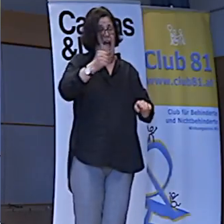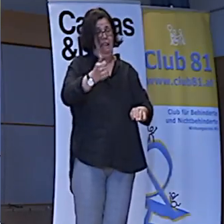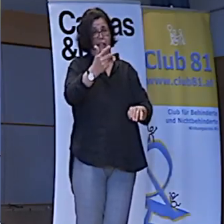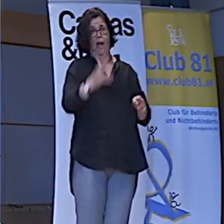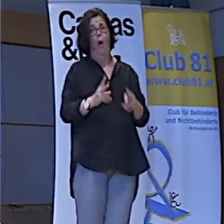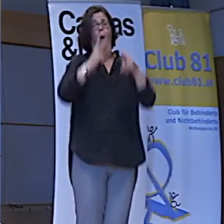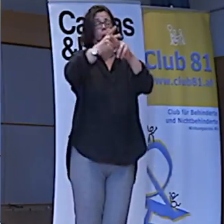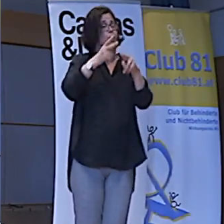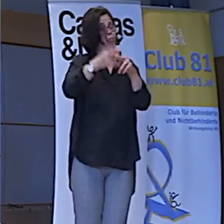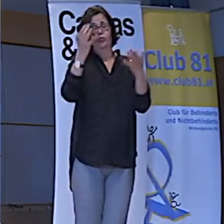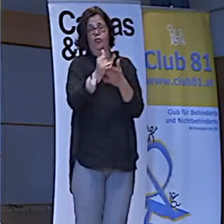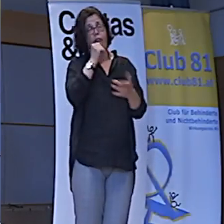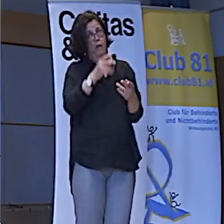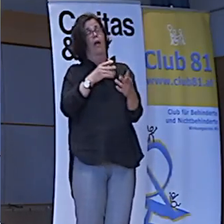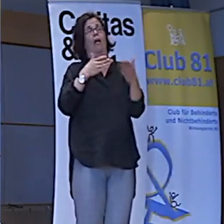geschaut.